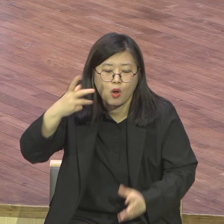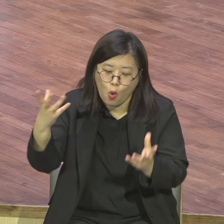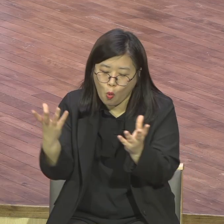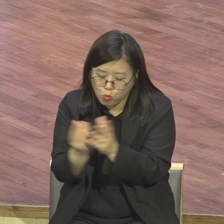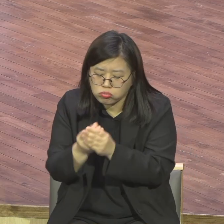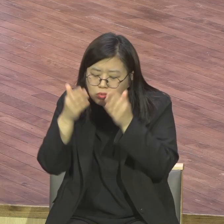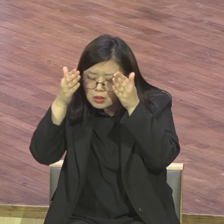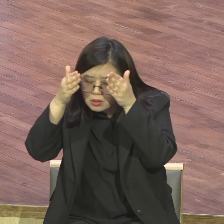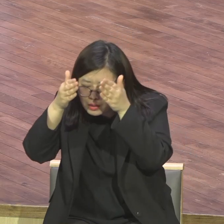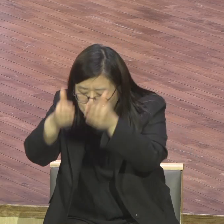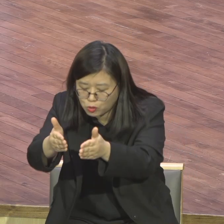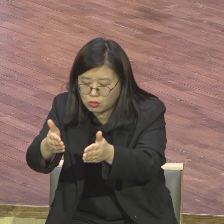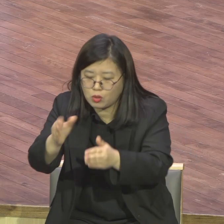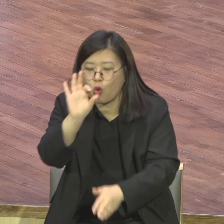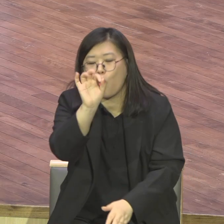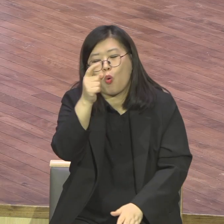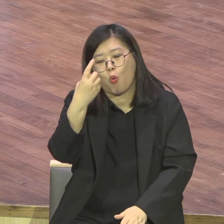올인이냐 아니냐 아니냐